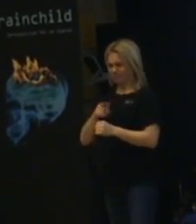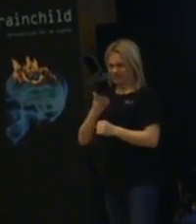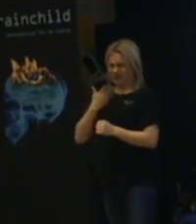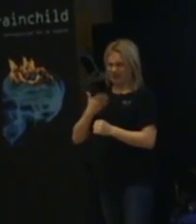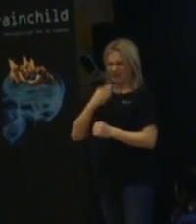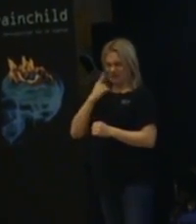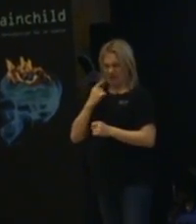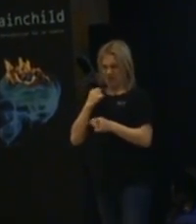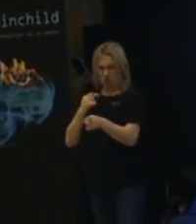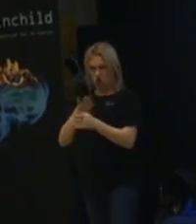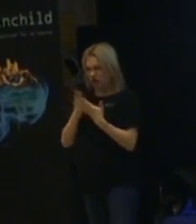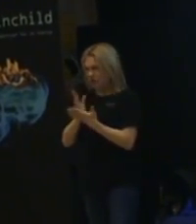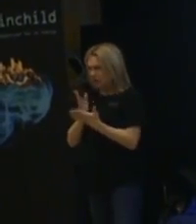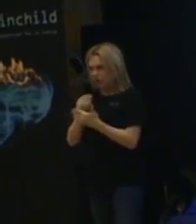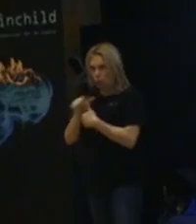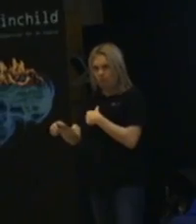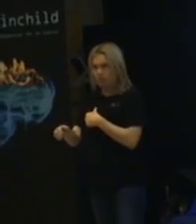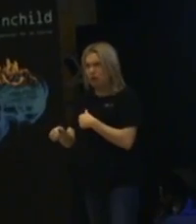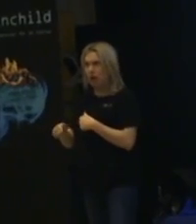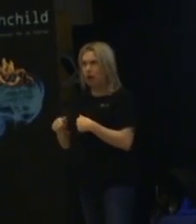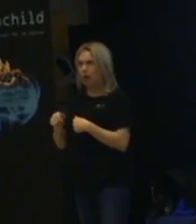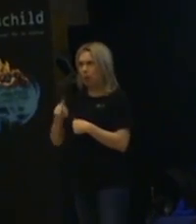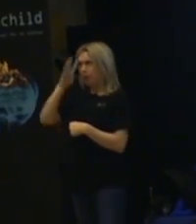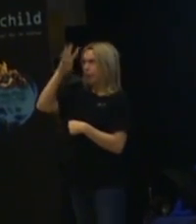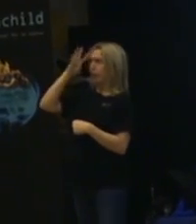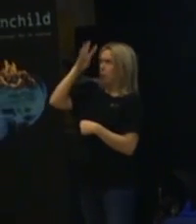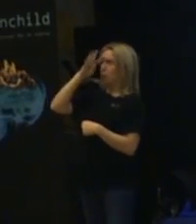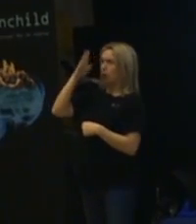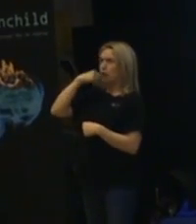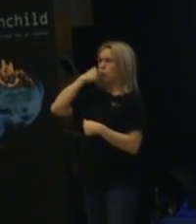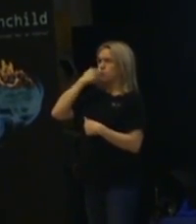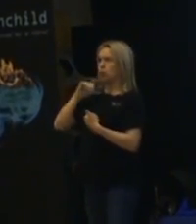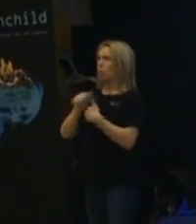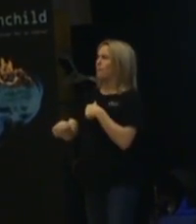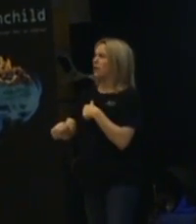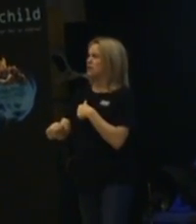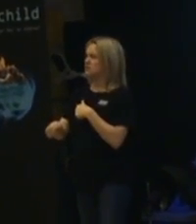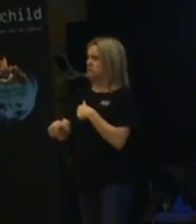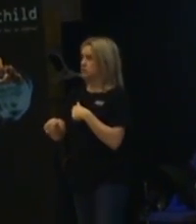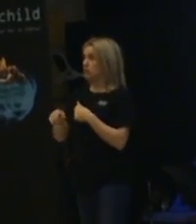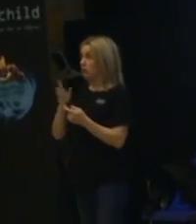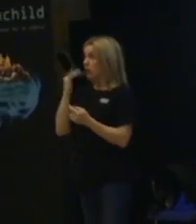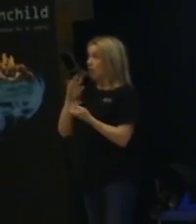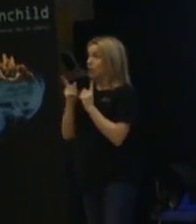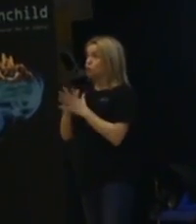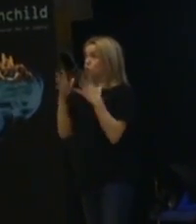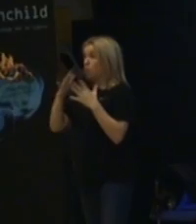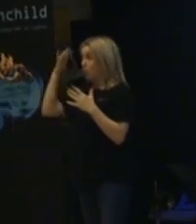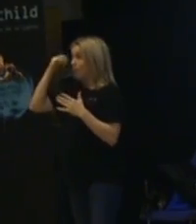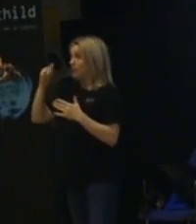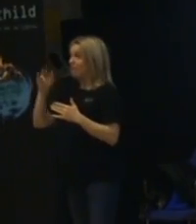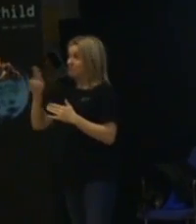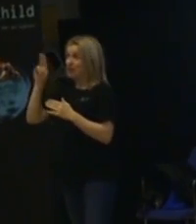killen. Har han inga riktiga vänner? Och går att hitta på sina låtsas vänner. Det kan bli ett stort problem i lärarkollegiet.